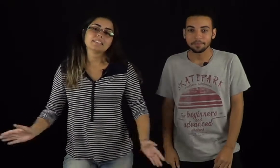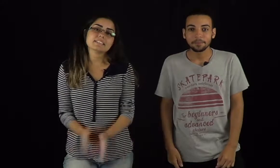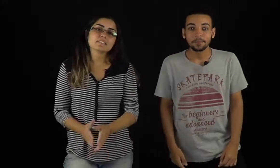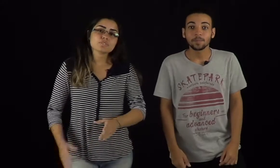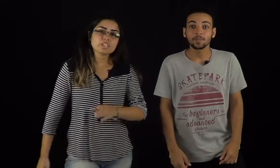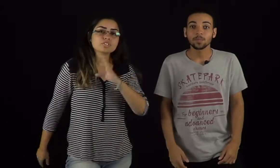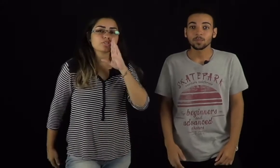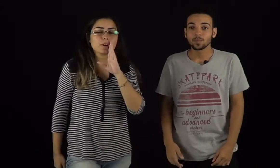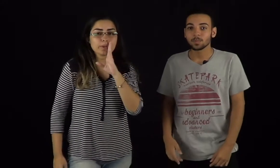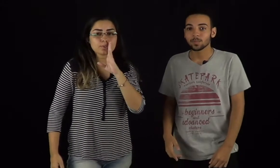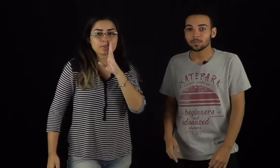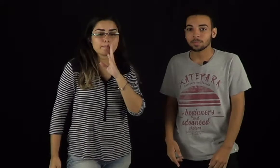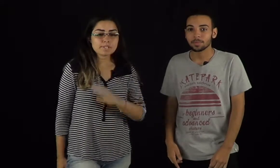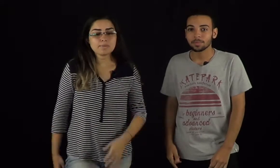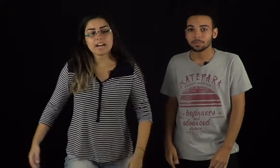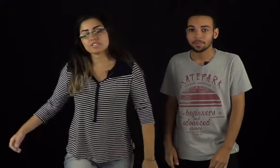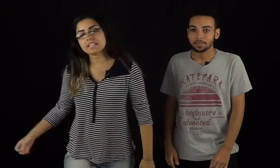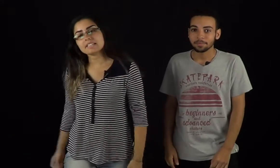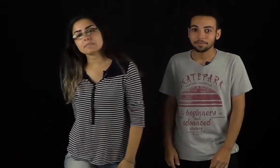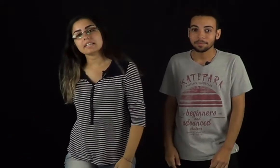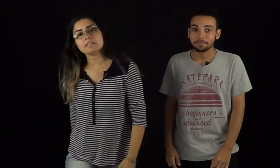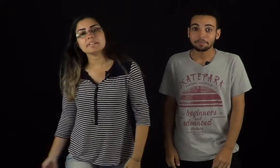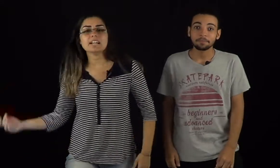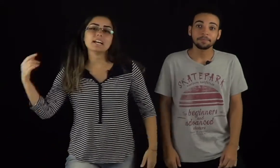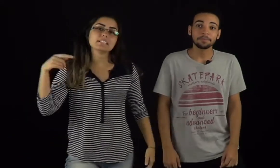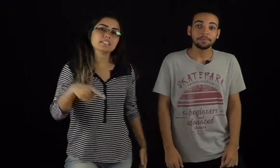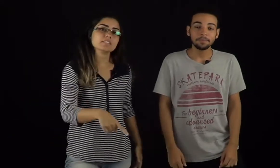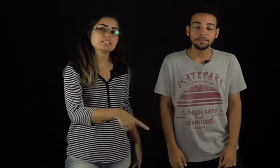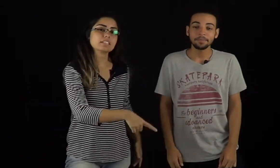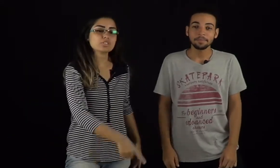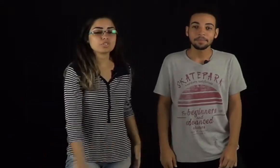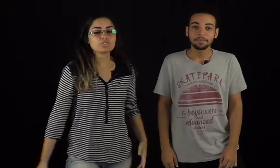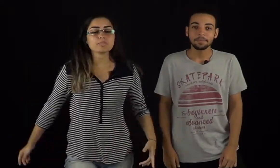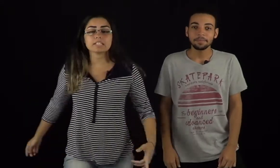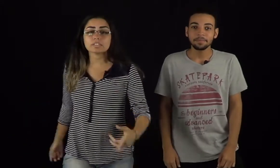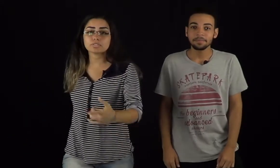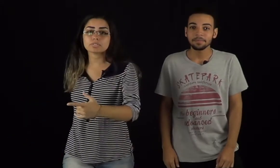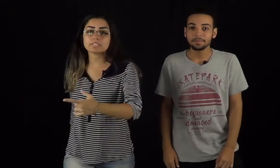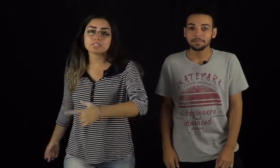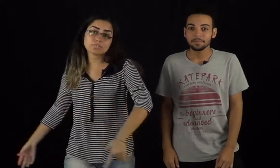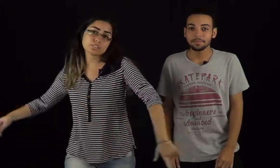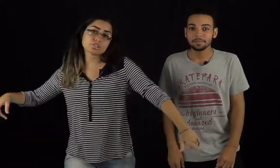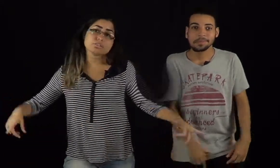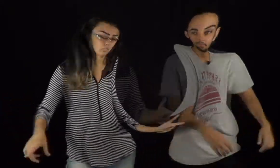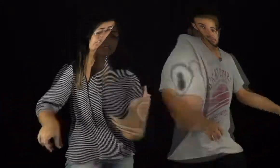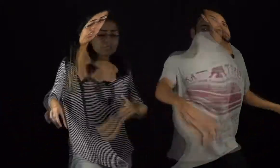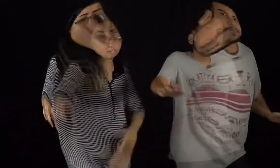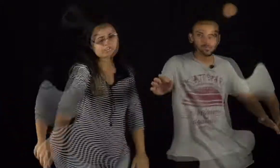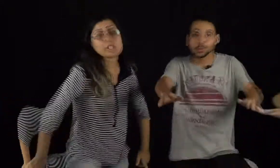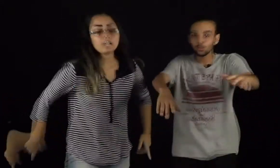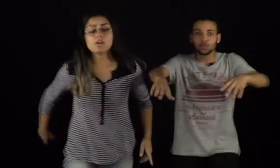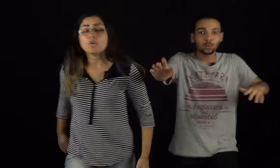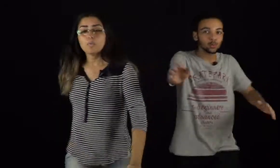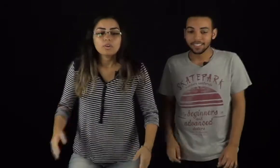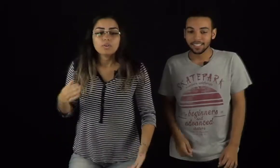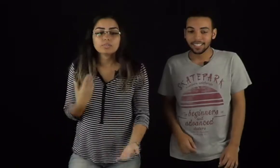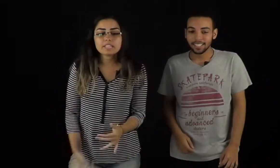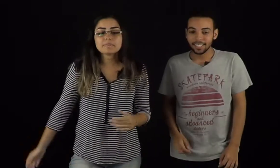Atenção, gente! Dia 8 de abril, às 10h30 da manhã, aqui na nossa igreja, a gente vai dar continuidade ao Cristão Contagiante. O tema